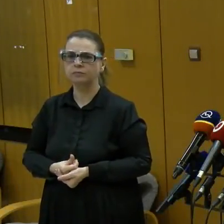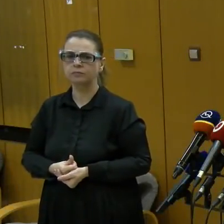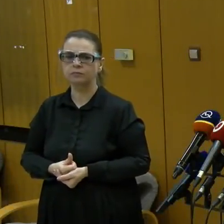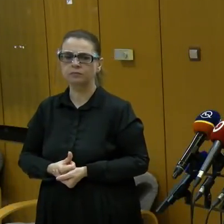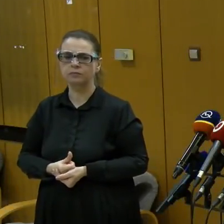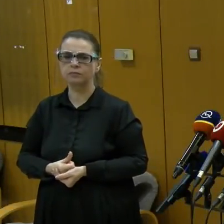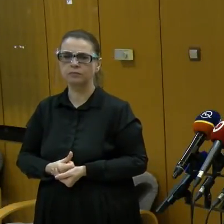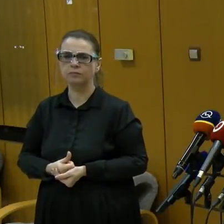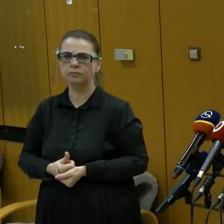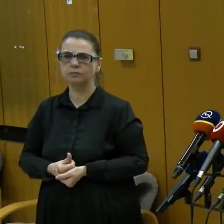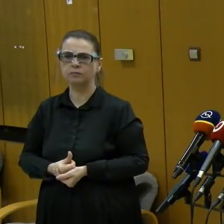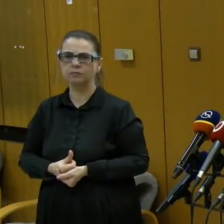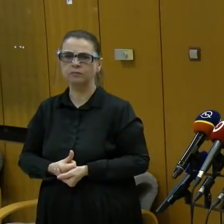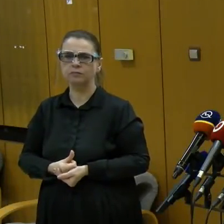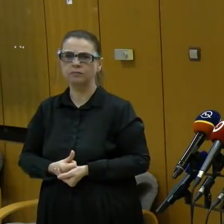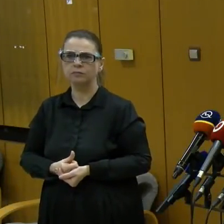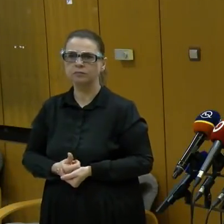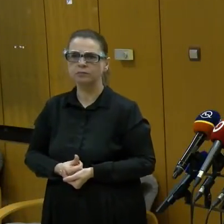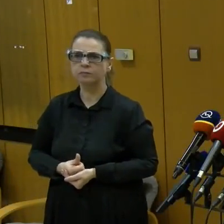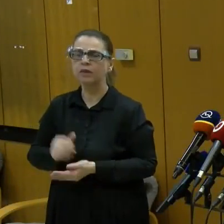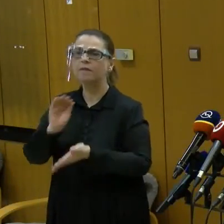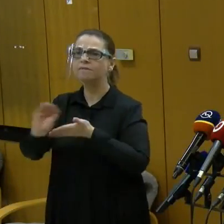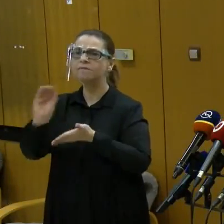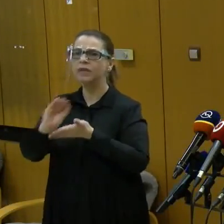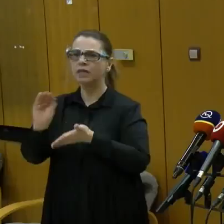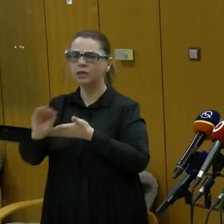Práve tie výnimky sa budú diskutovať zajtra.